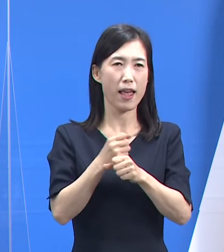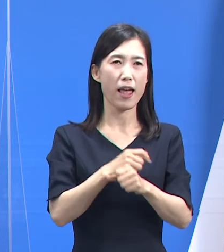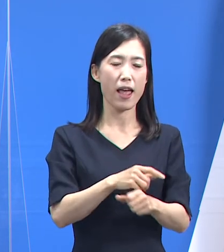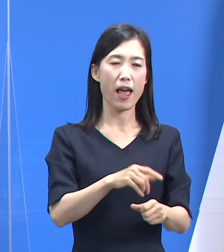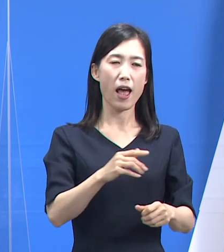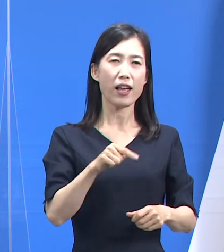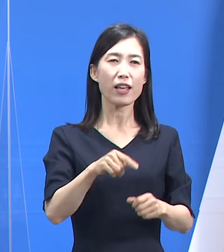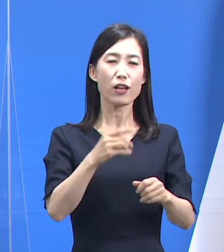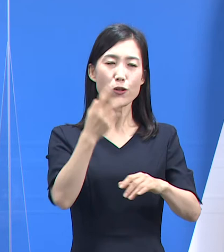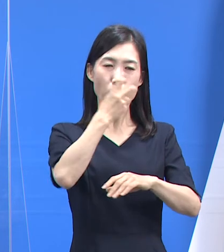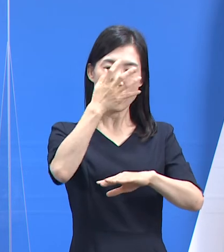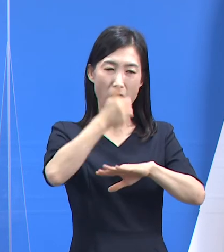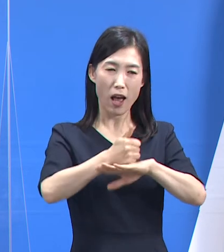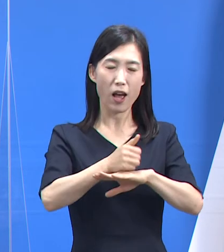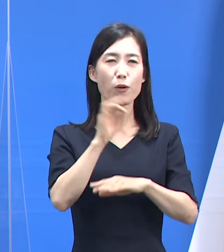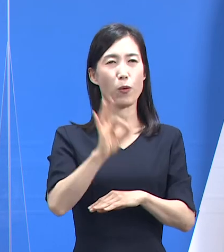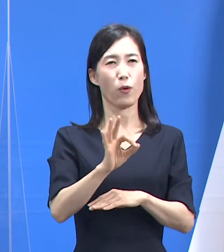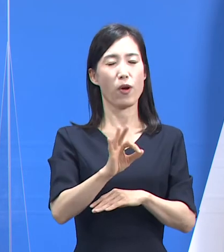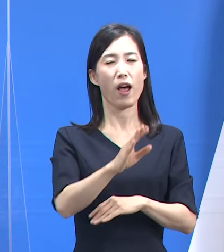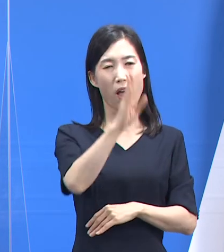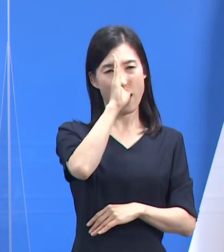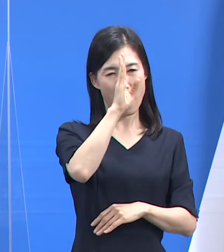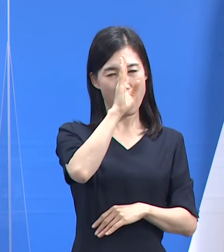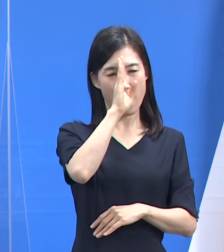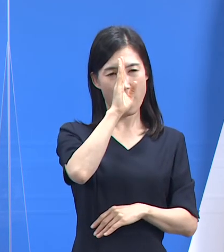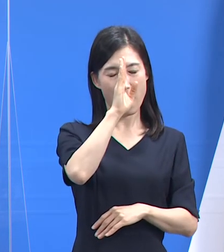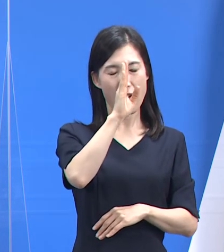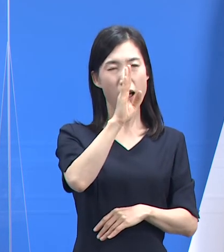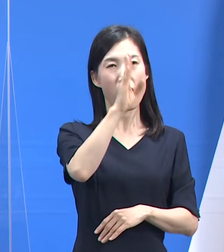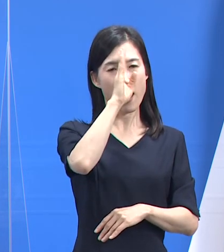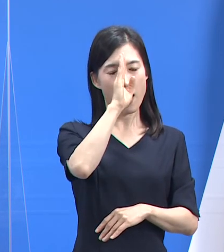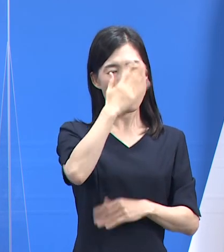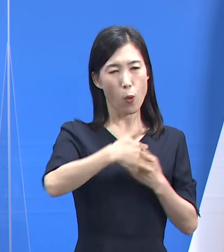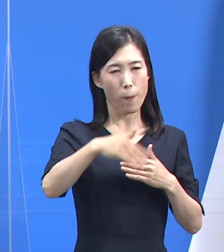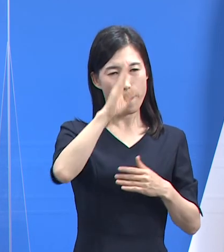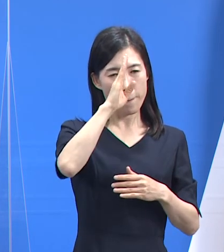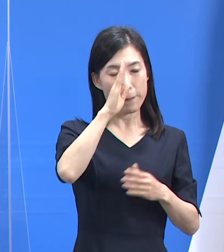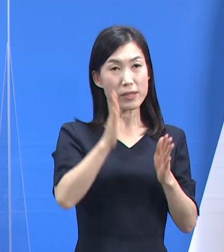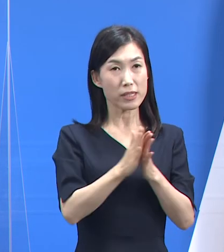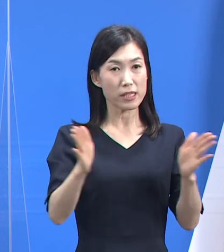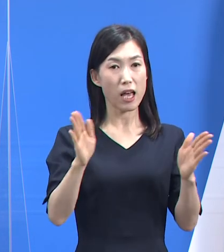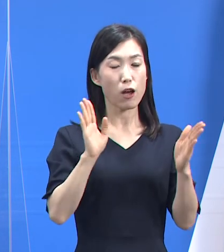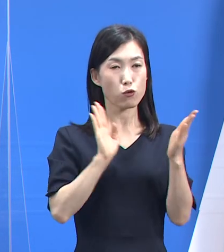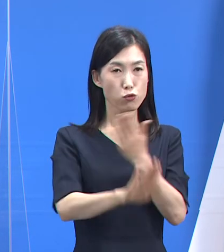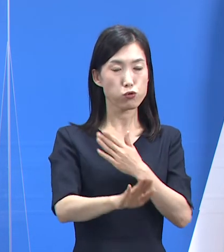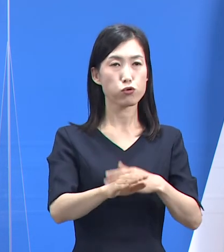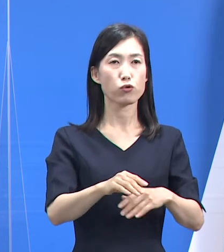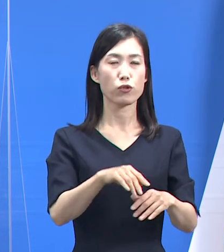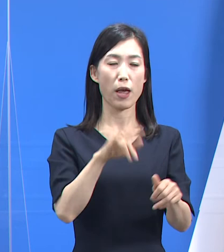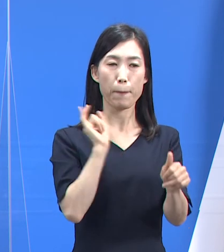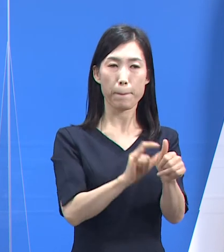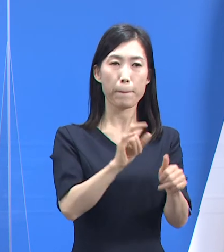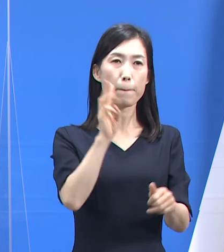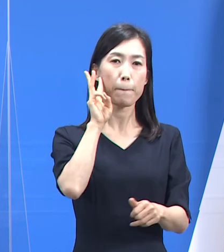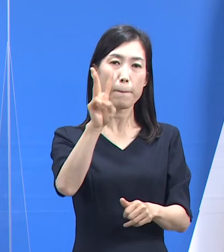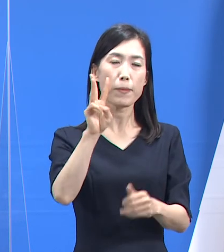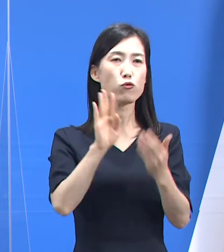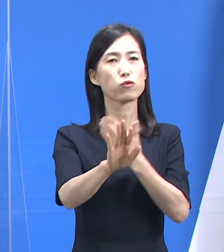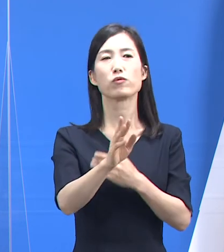이 조사 자료를 증상 발현 후 3일 이후에 확진된 사람의 비율로 분석한 값은 다음과 같습니다.